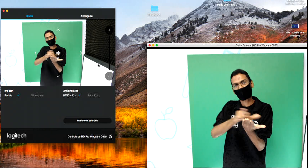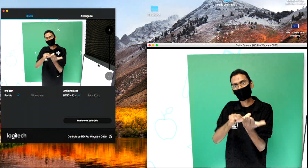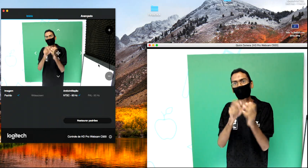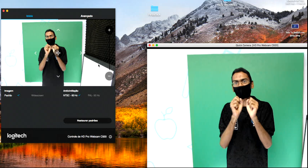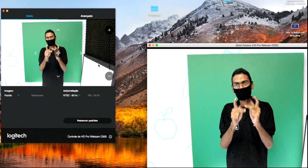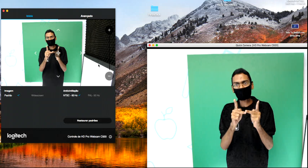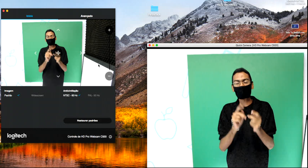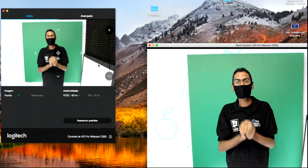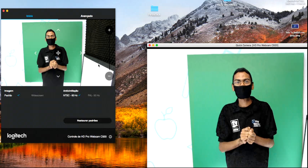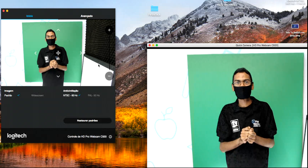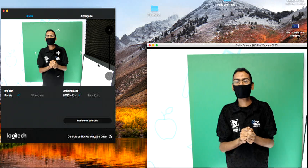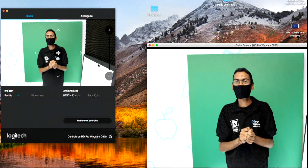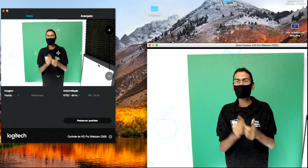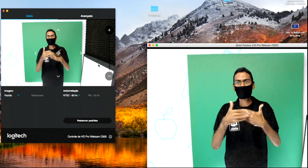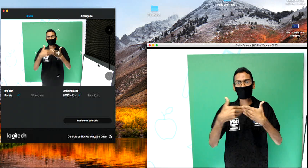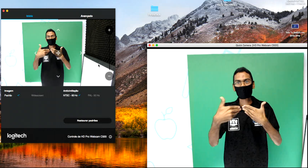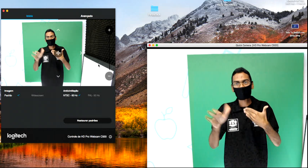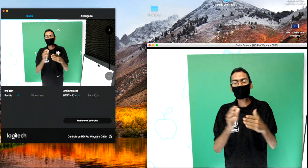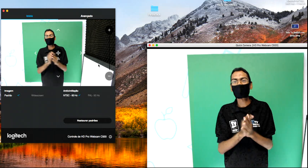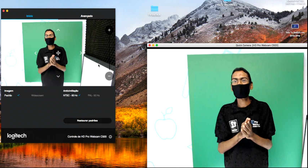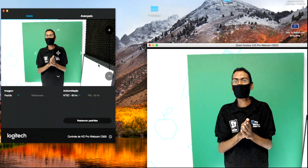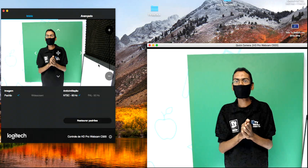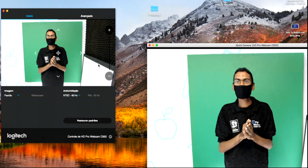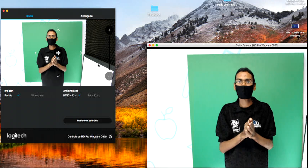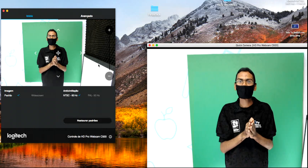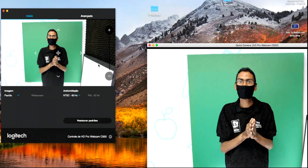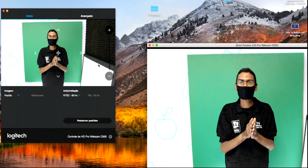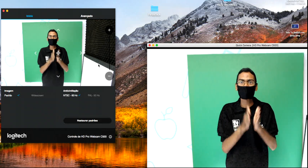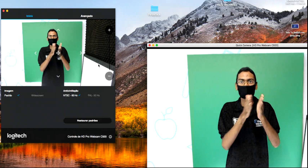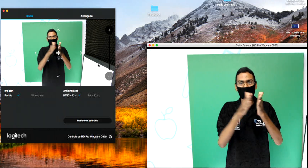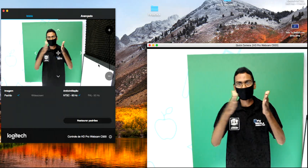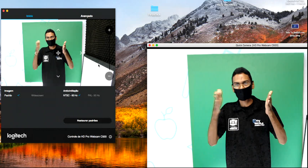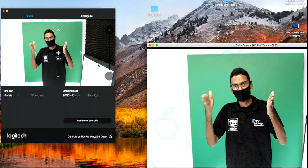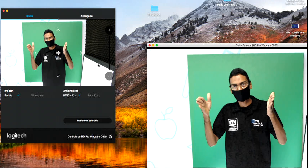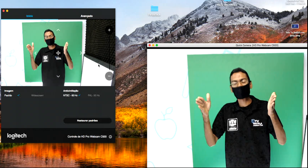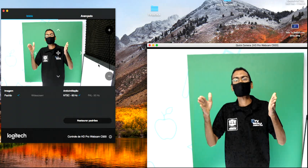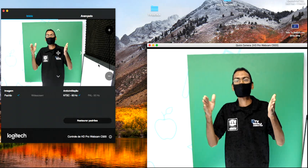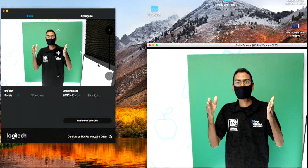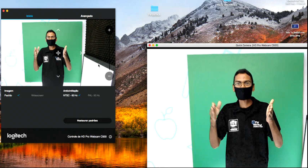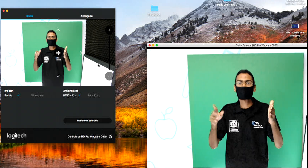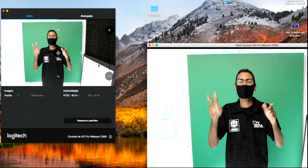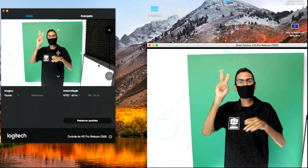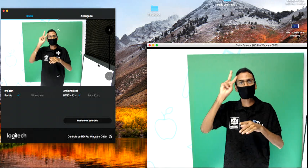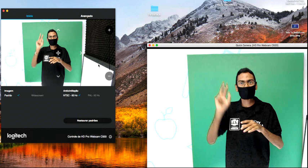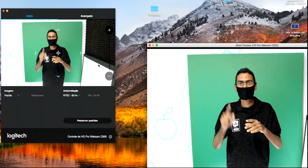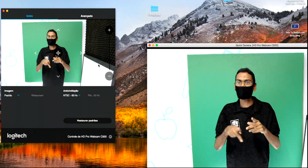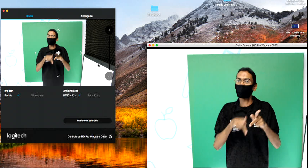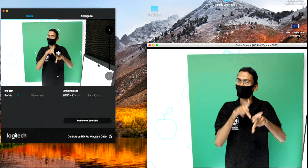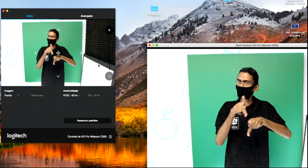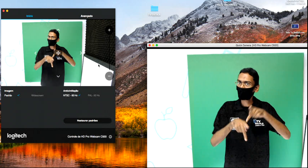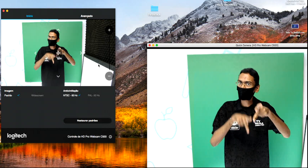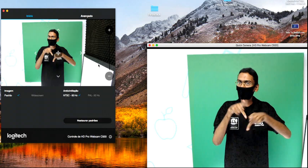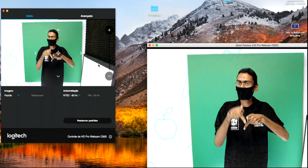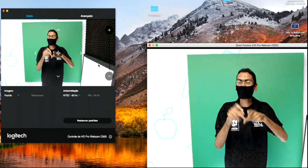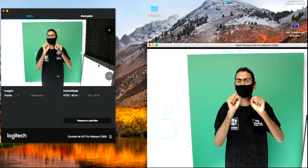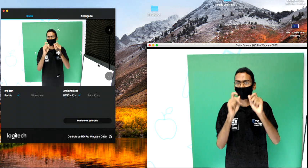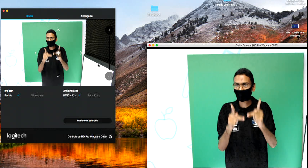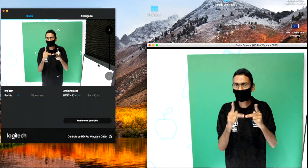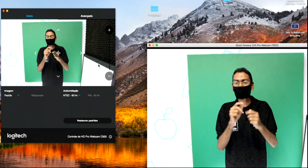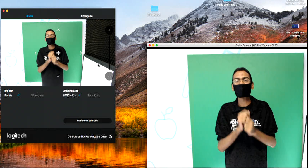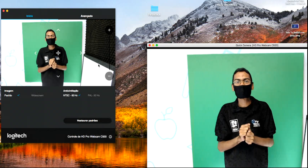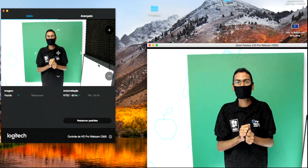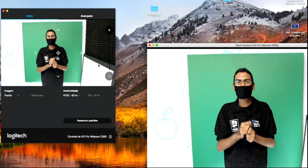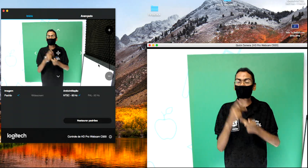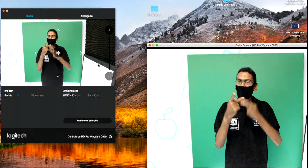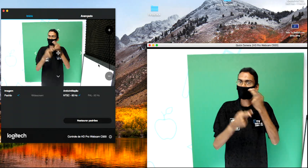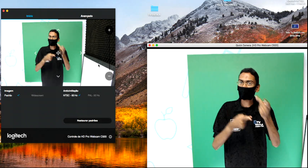Opa, vamos lá. Linha do tempo da história da humanidade. Você já ouviu falar em linha do tempo? O tempo histórico da nossa civilização